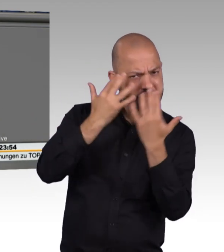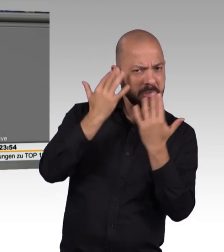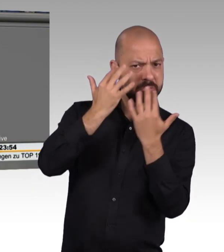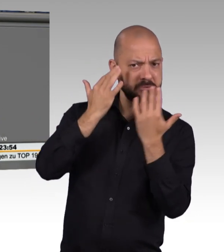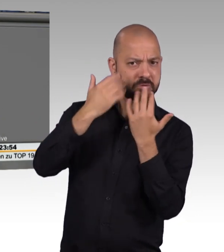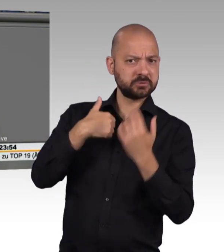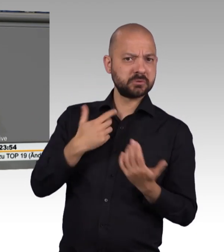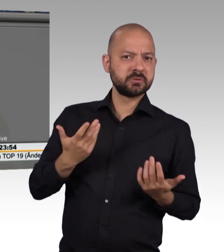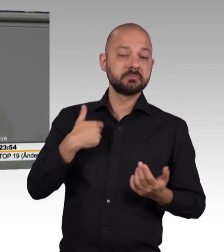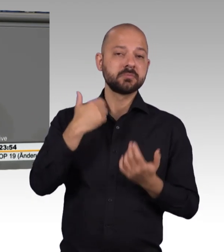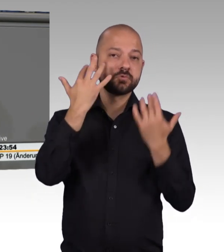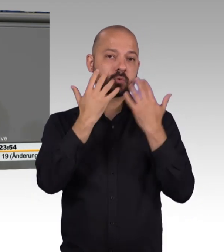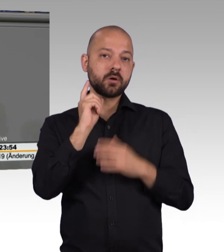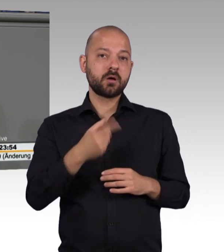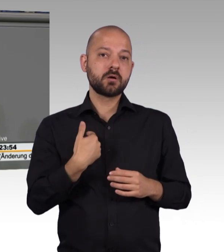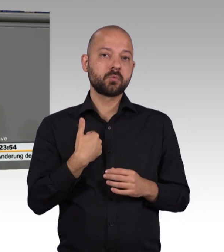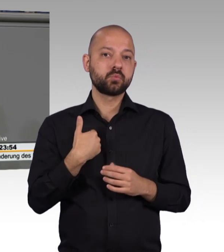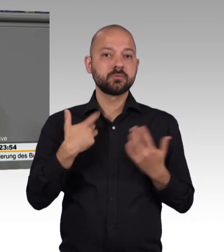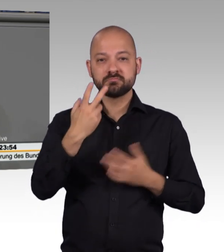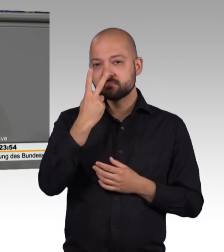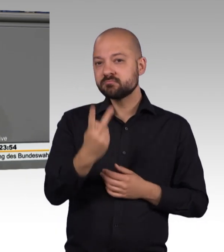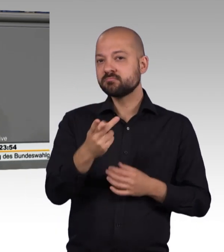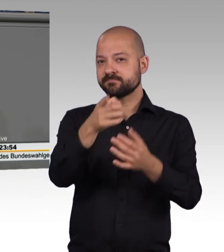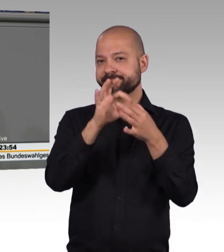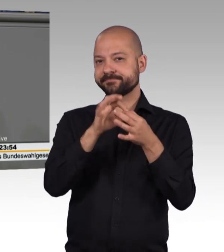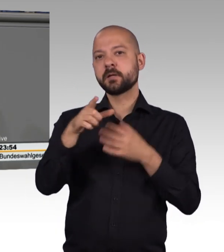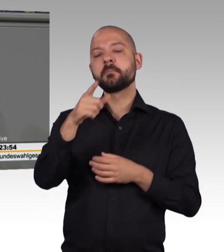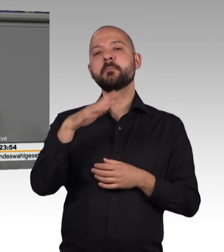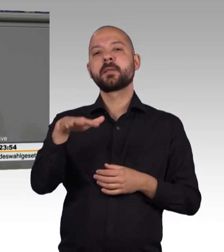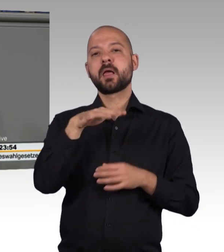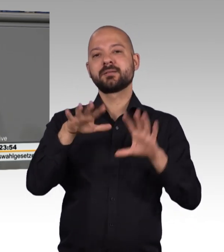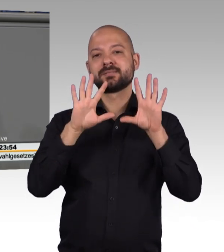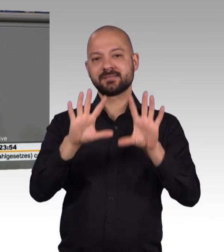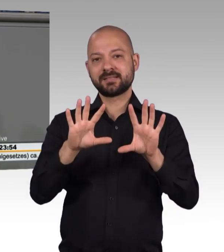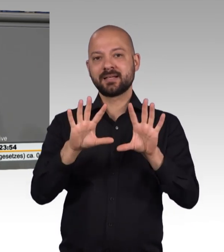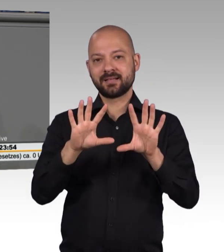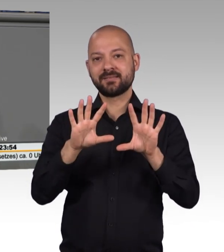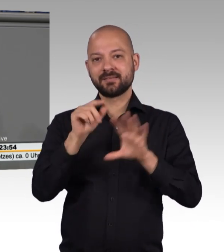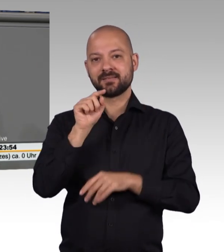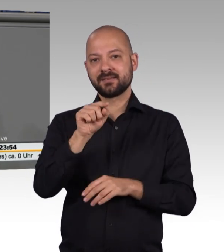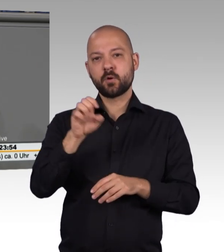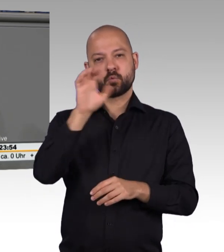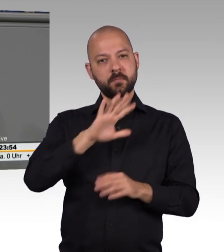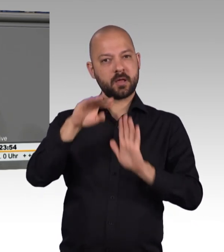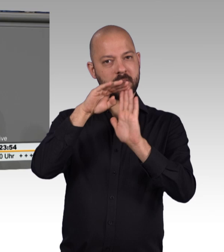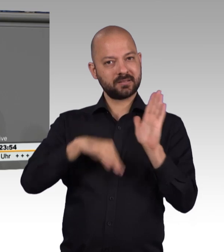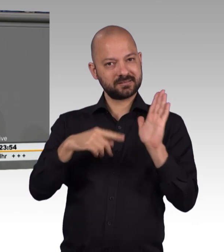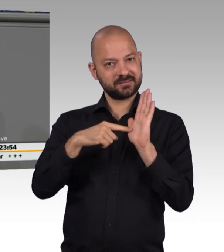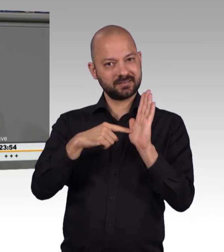Wenn ich sehe, was in Bezug auf den Platz 10 der Europaliste der AfD gerade los ist, dann finde ich, gibt das eine